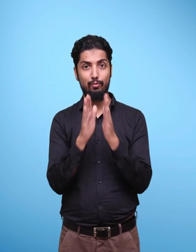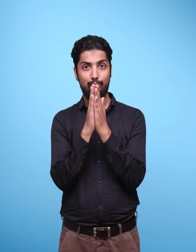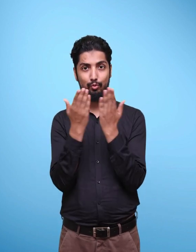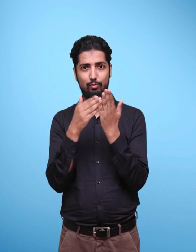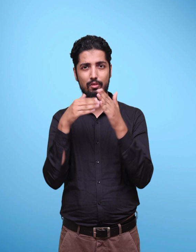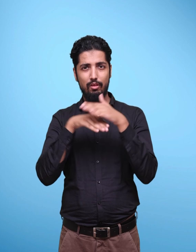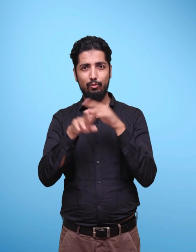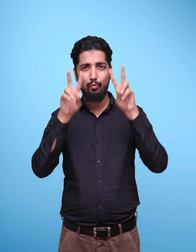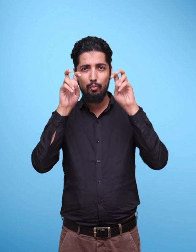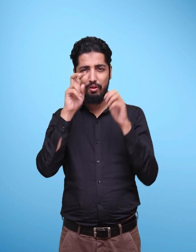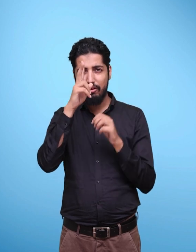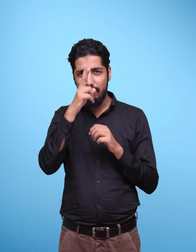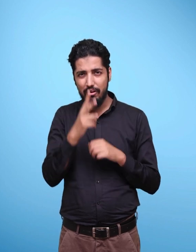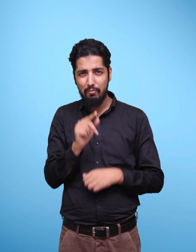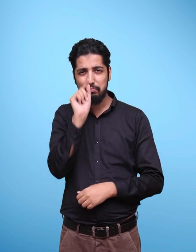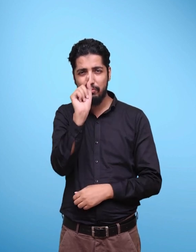Content